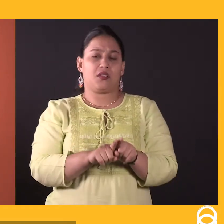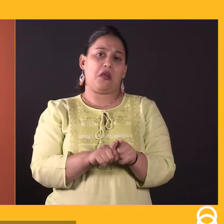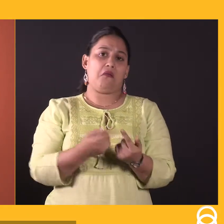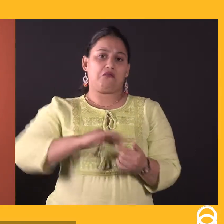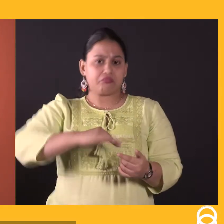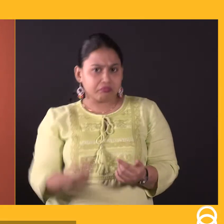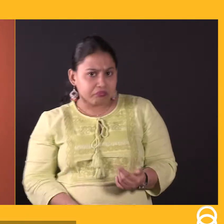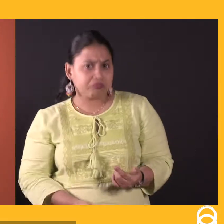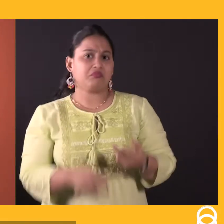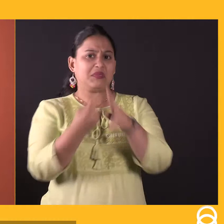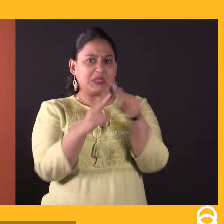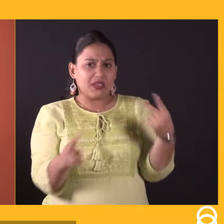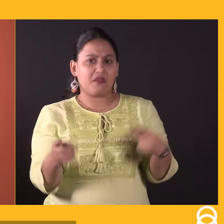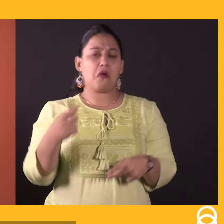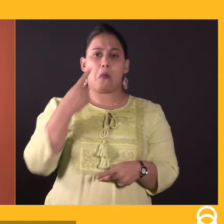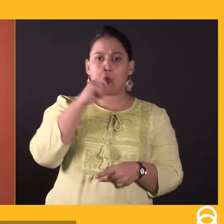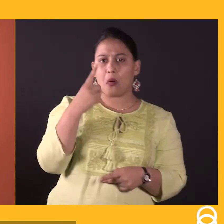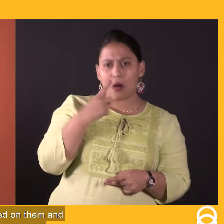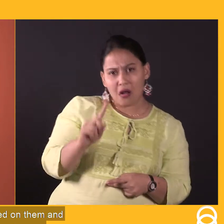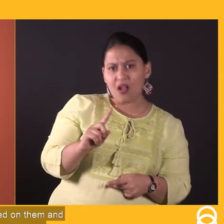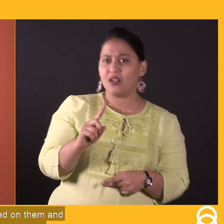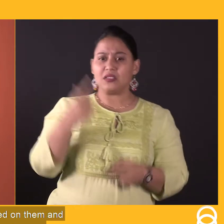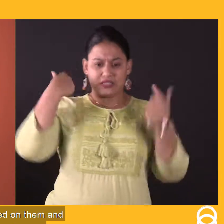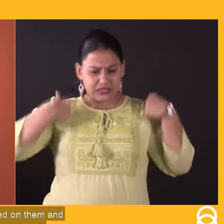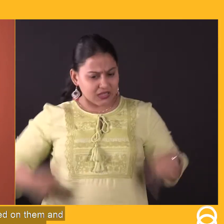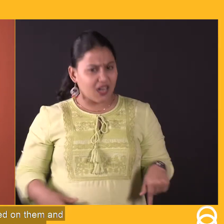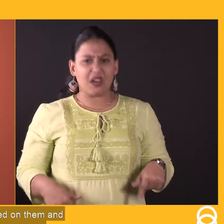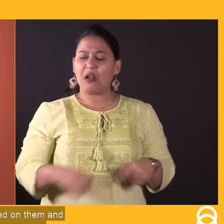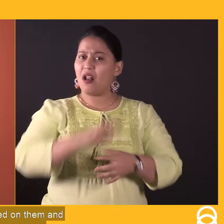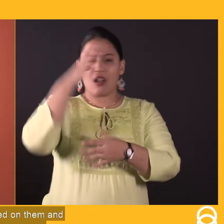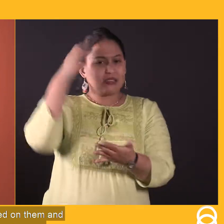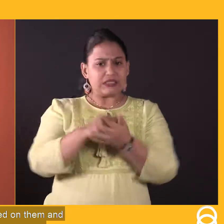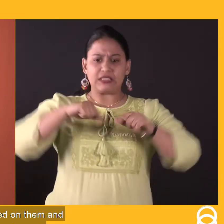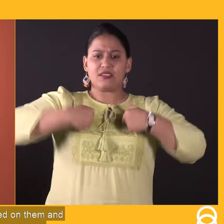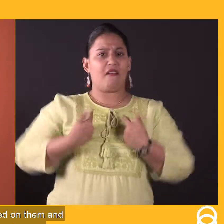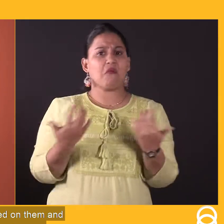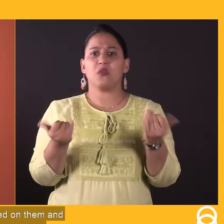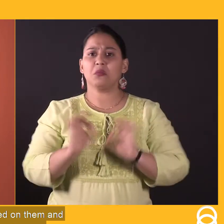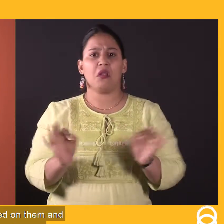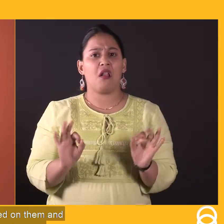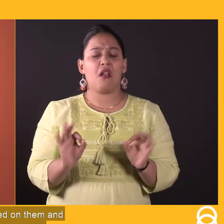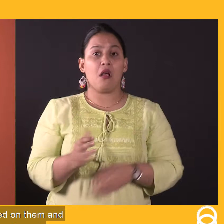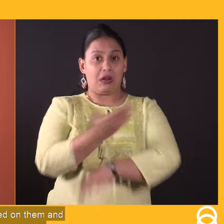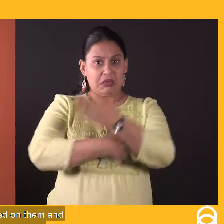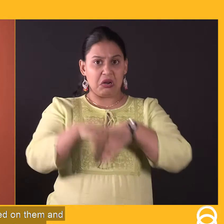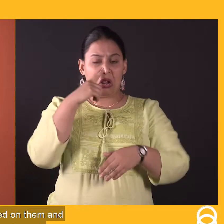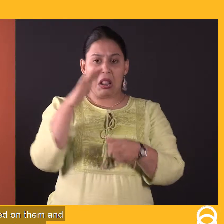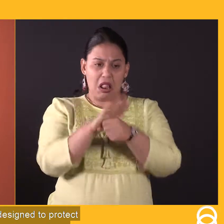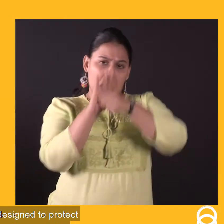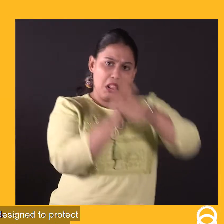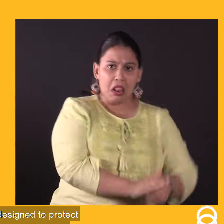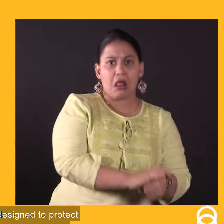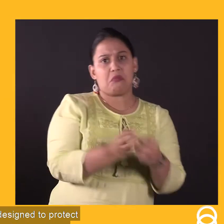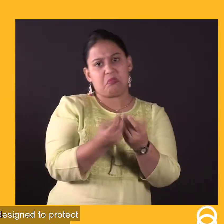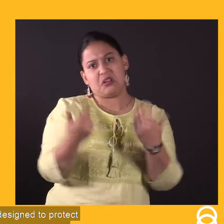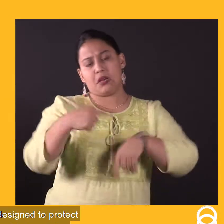यौनिक्ता, किसी की भी बारे में वो ना वो निरने ले पाती है उन पे कई सारे निर्ने थोपे जाते हैं, उनकी अवास को दबाया जाता है